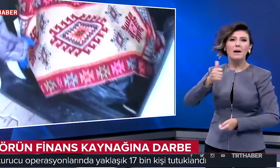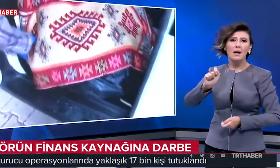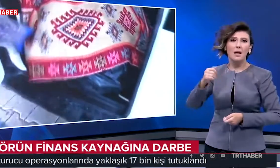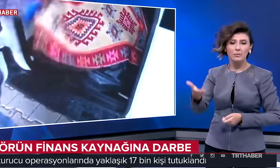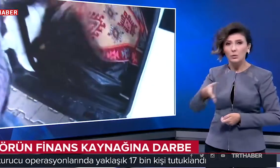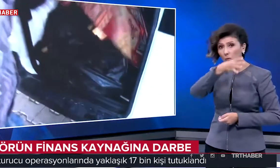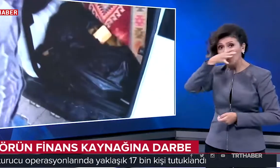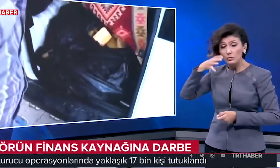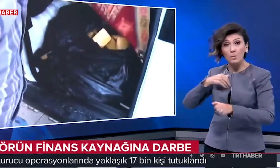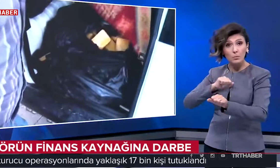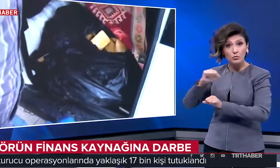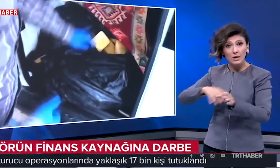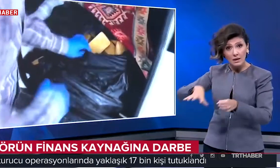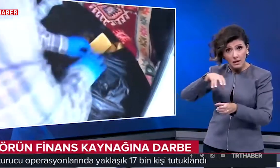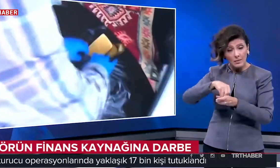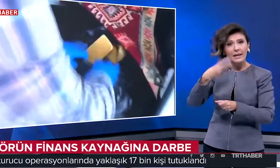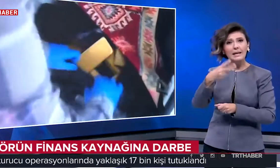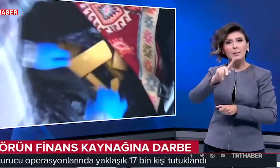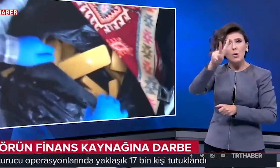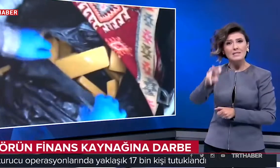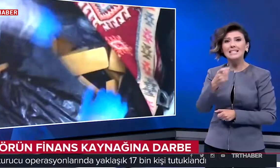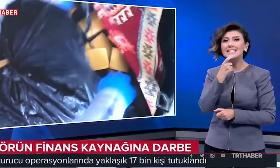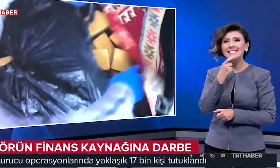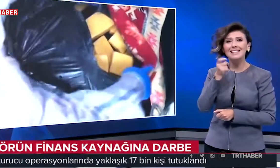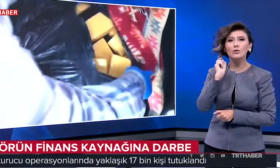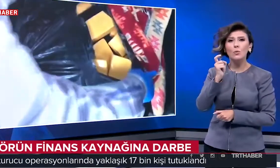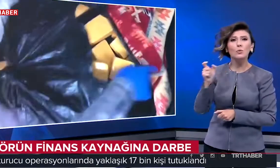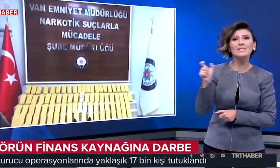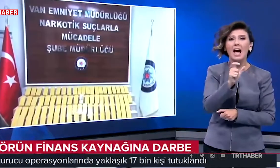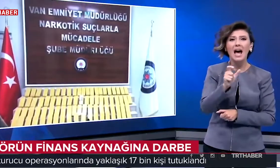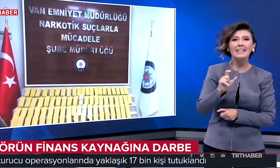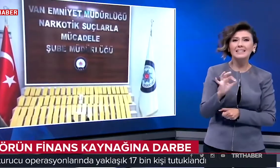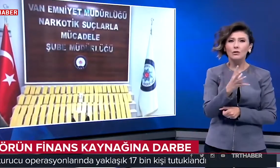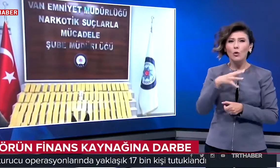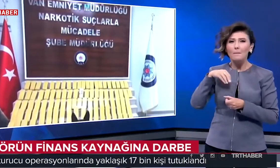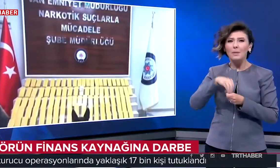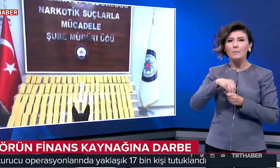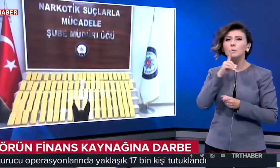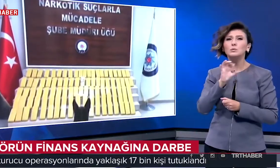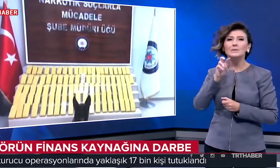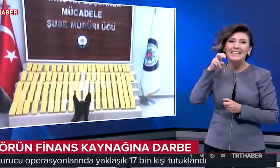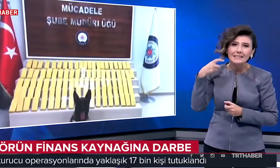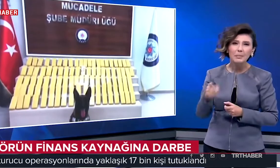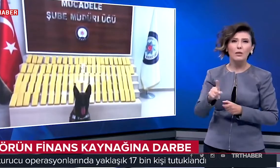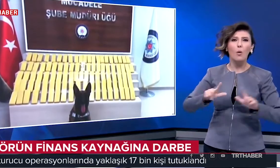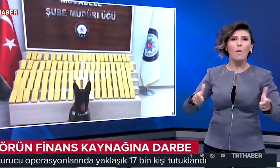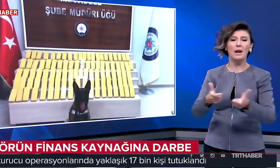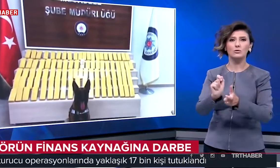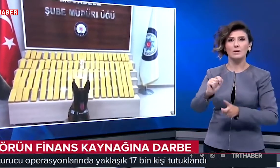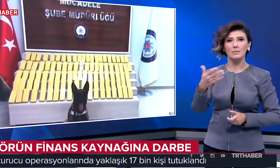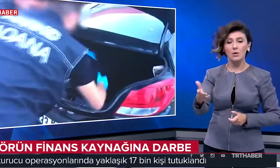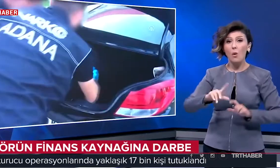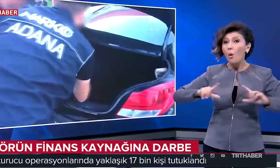yaptı. Uyuşturucuyla mücadele kapsamında 2018 yılının 9 ayında 108 bin operasyon